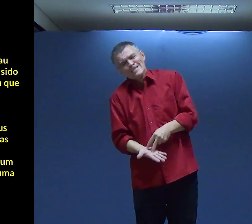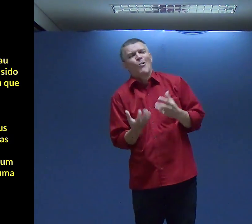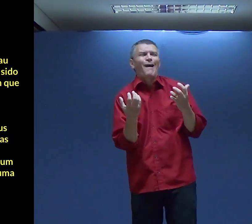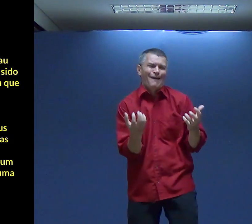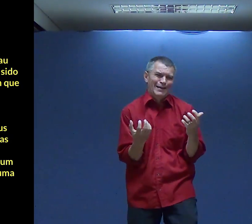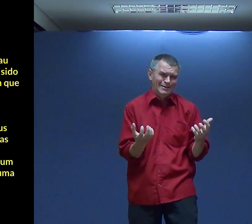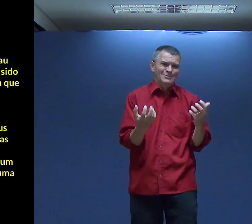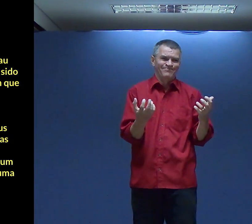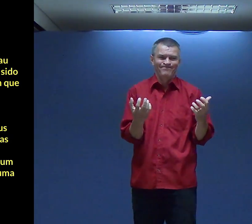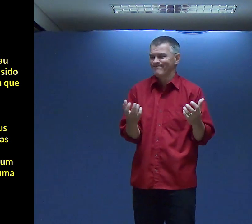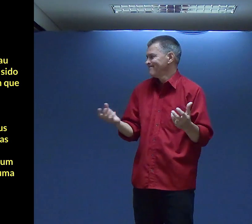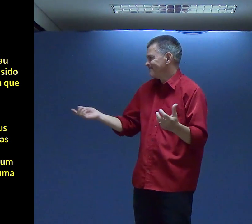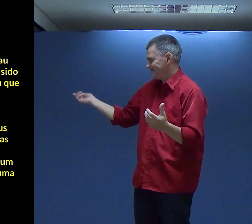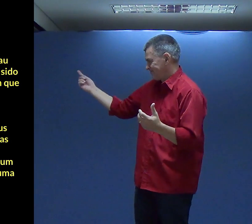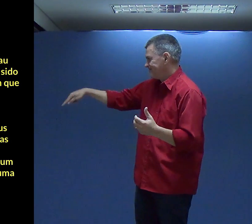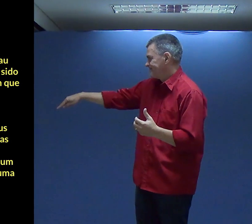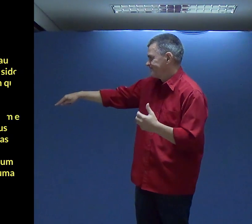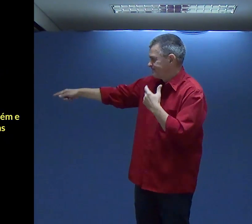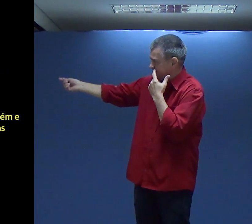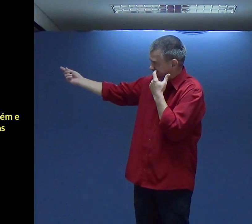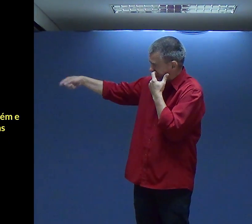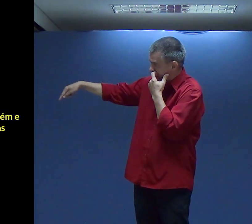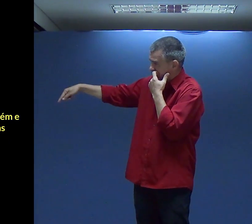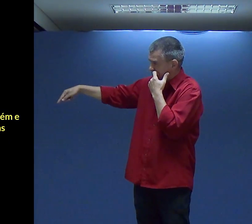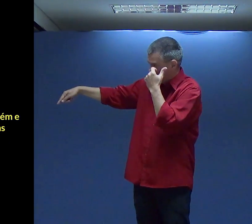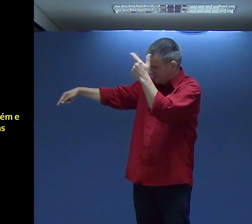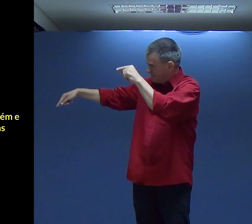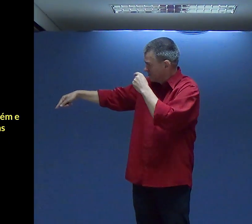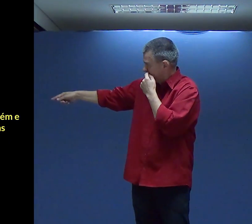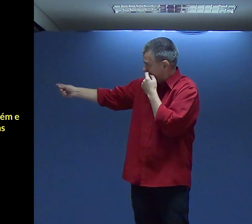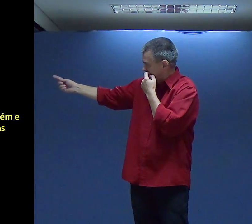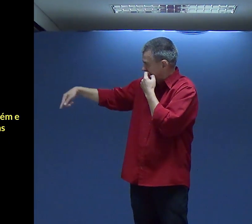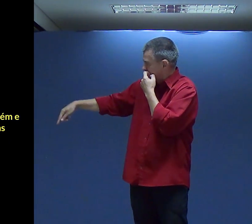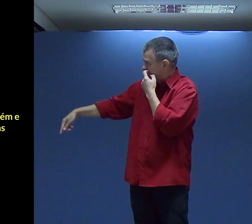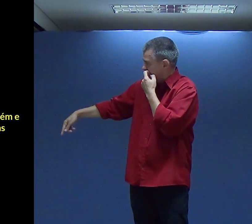Pode colocar Mais Ó